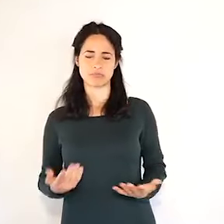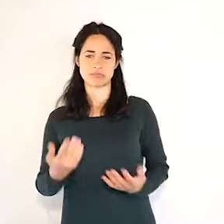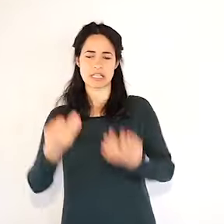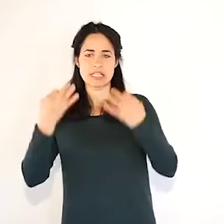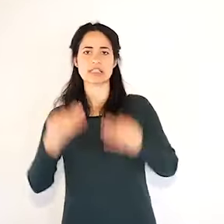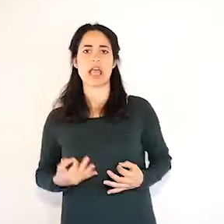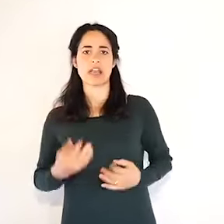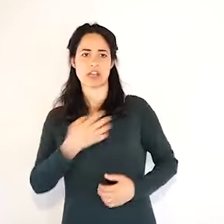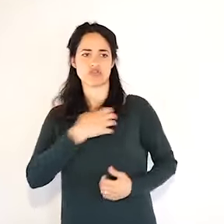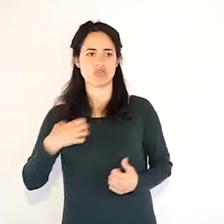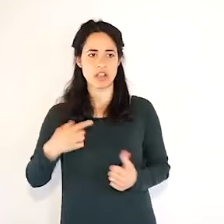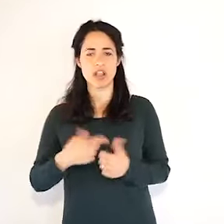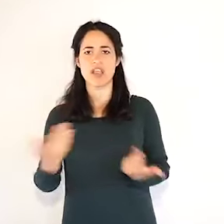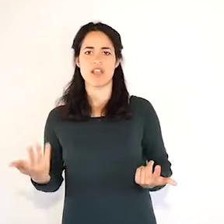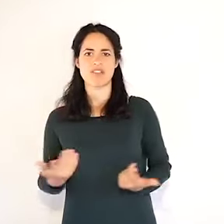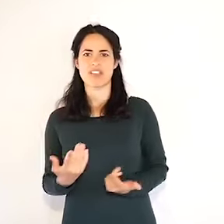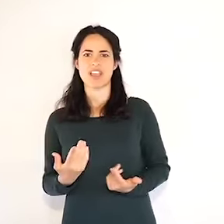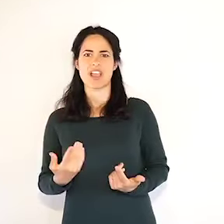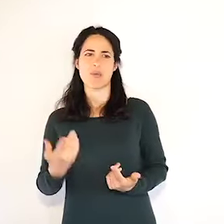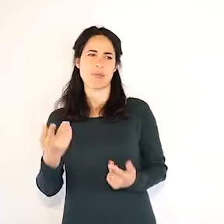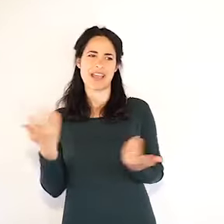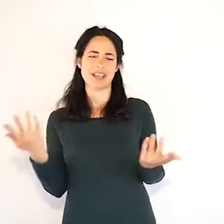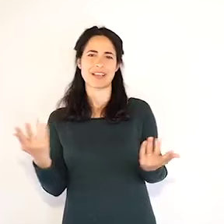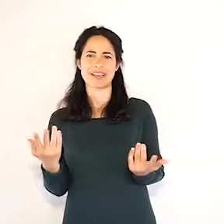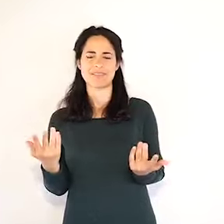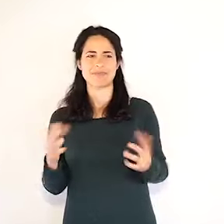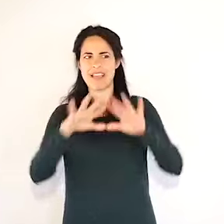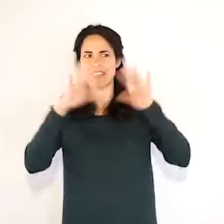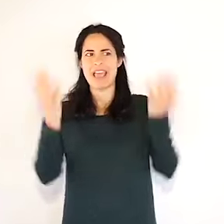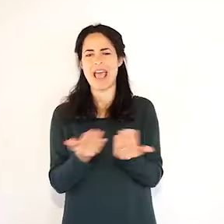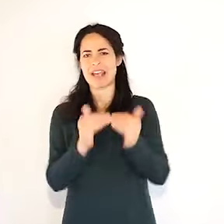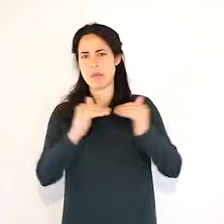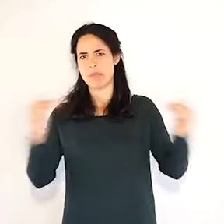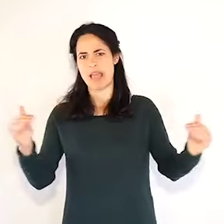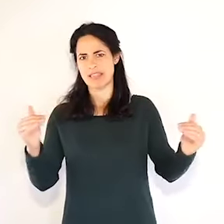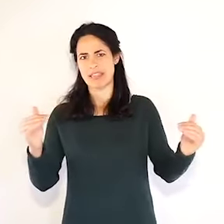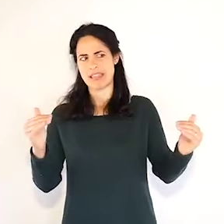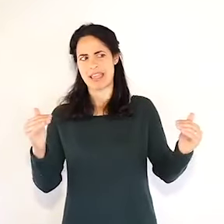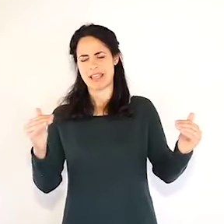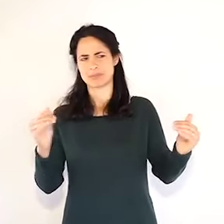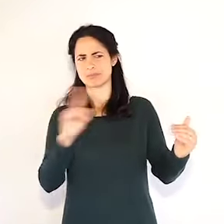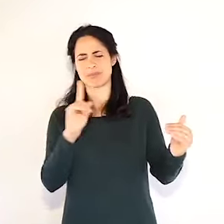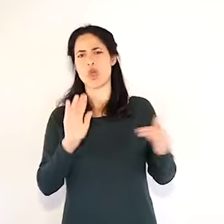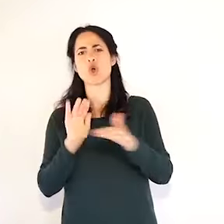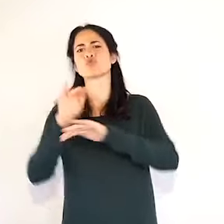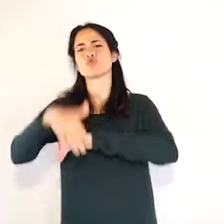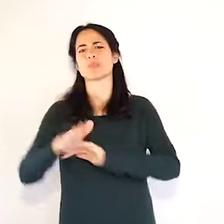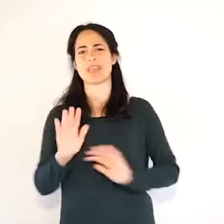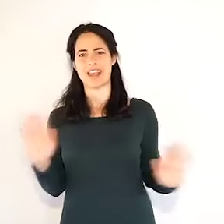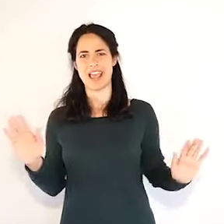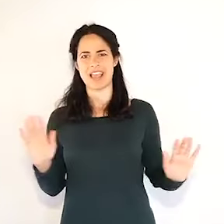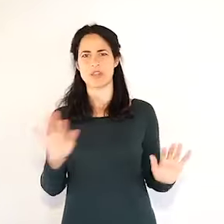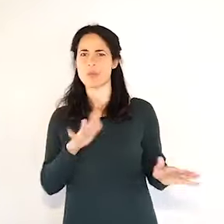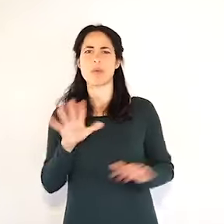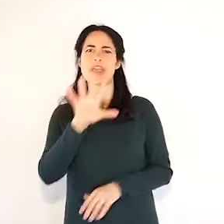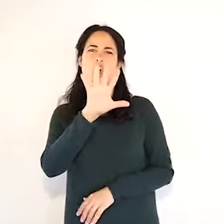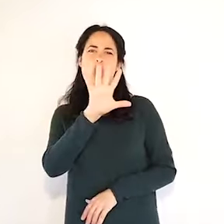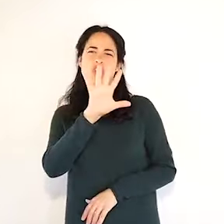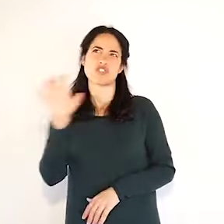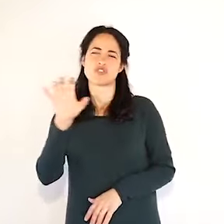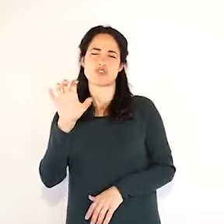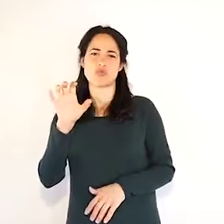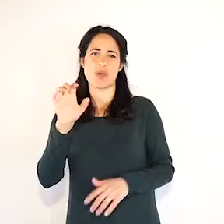quelle che riguardano il fatto che la terra sia piatta, abbiamo superato questa convinzione da ormai 500 anni.